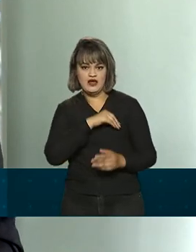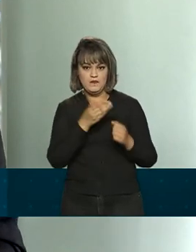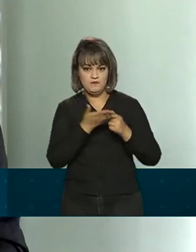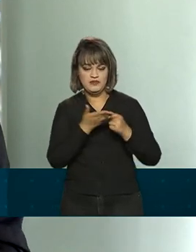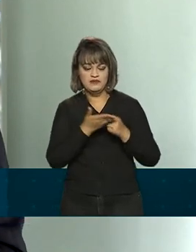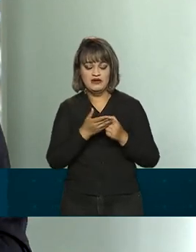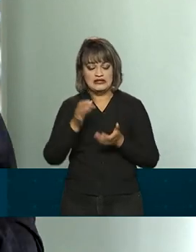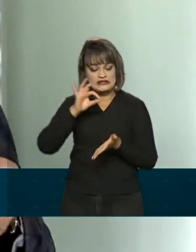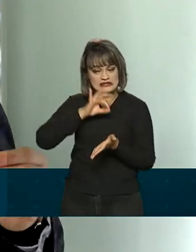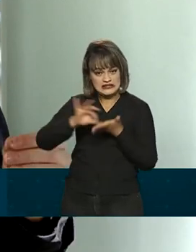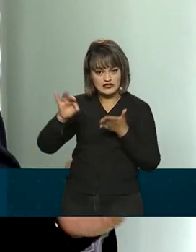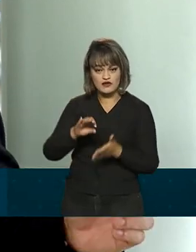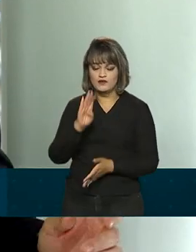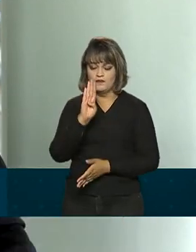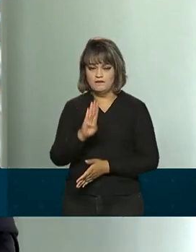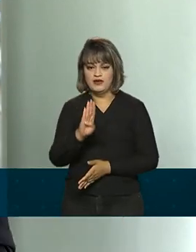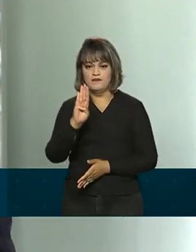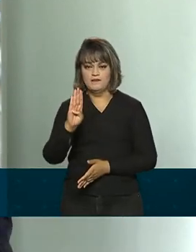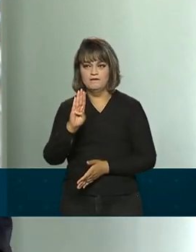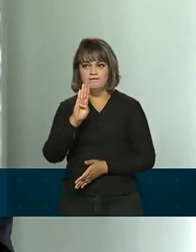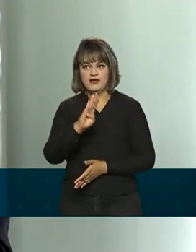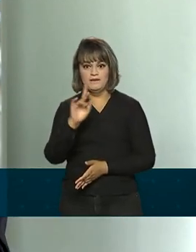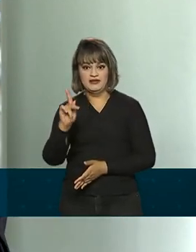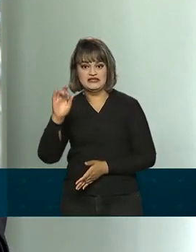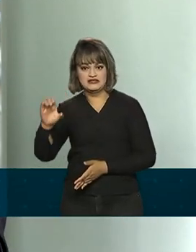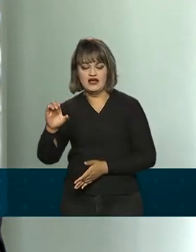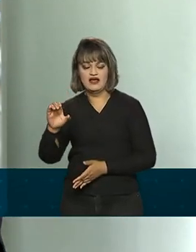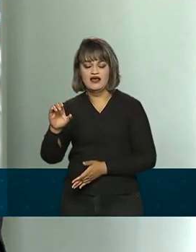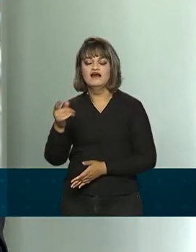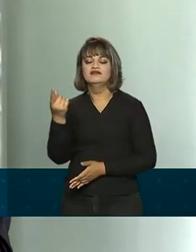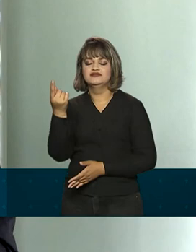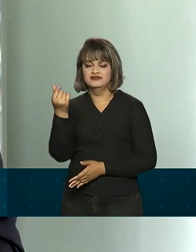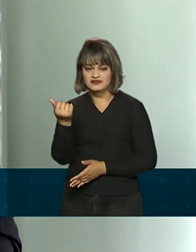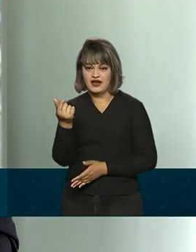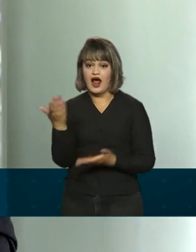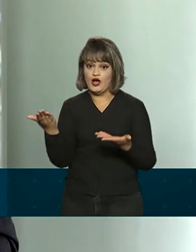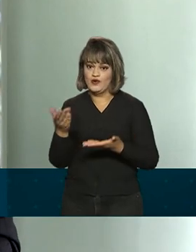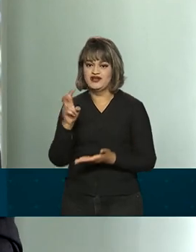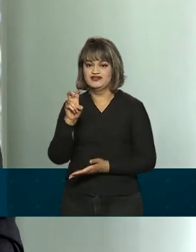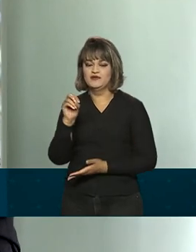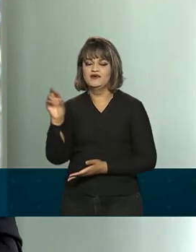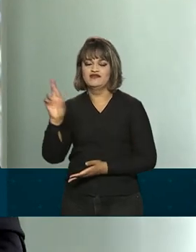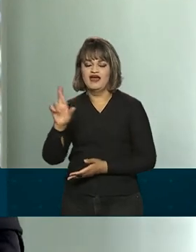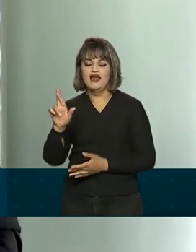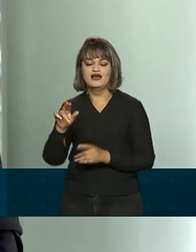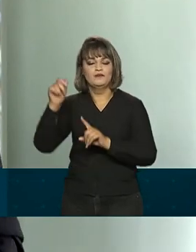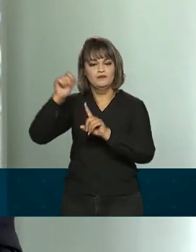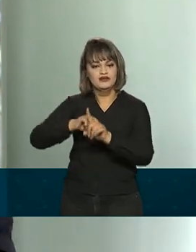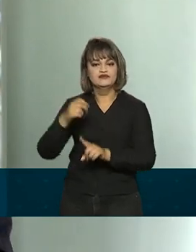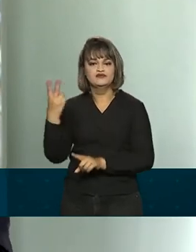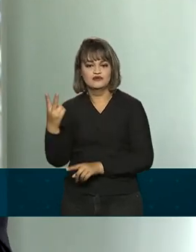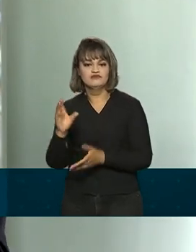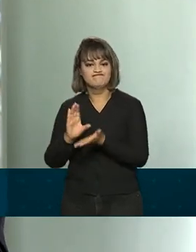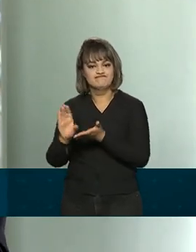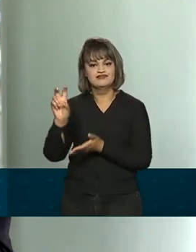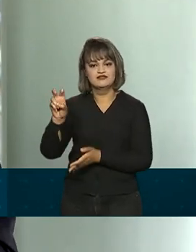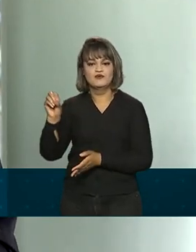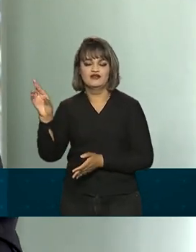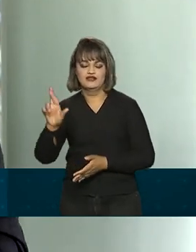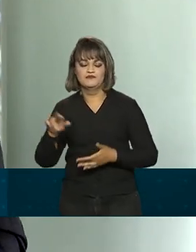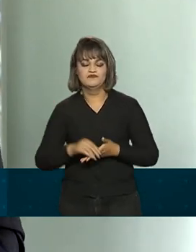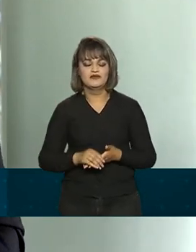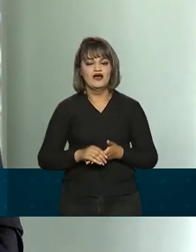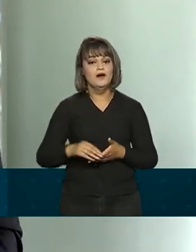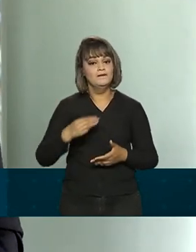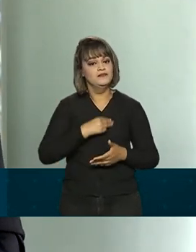e inscritos no BPC irão receber R 50 a cada dois meses. O ministro da Cidadania,